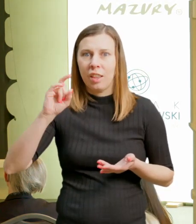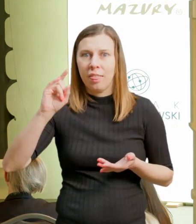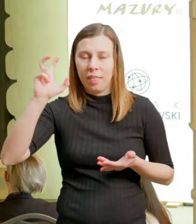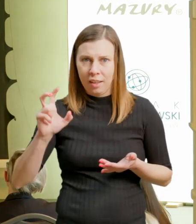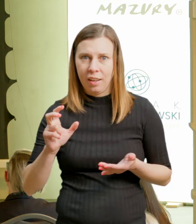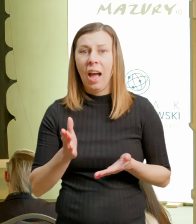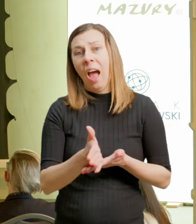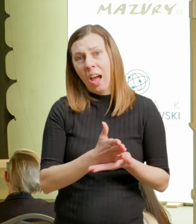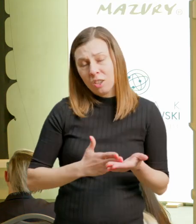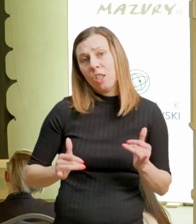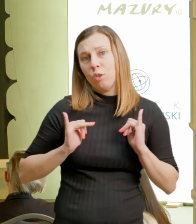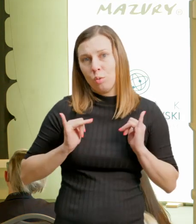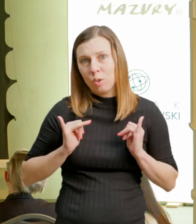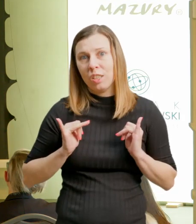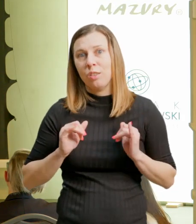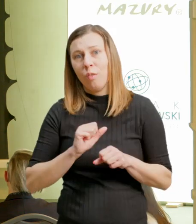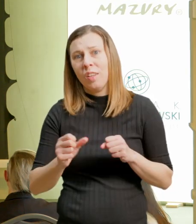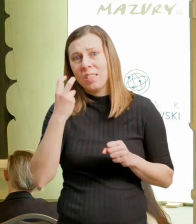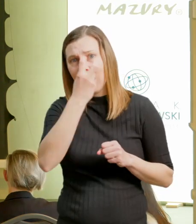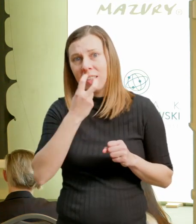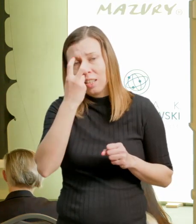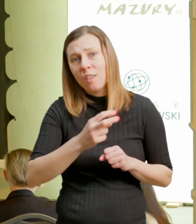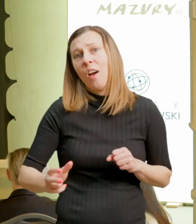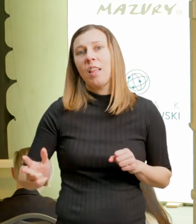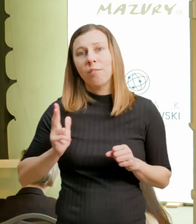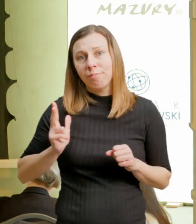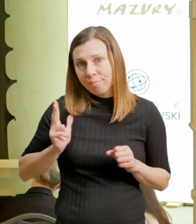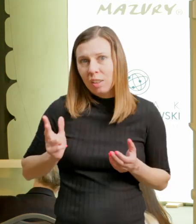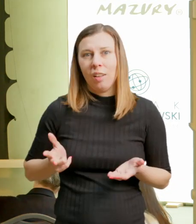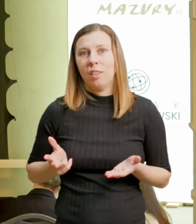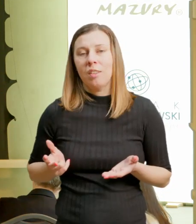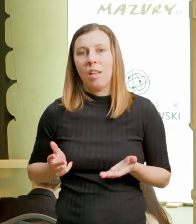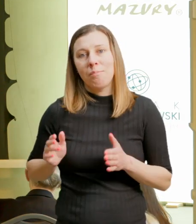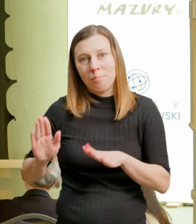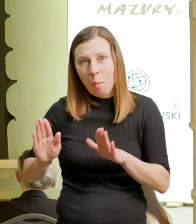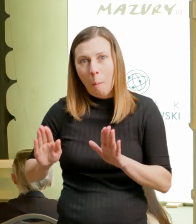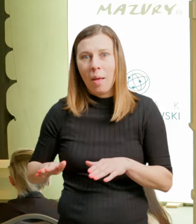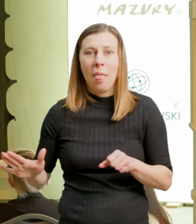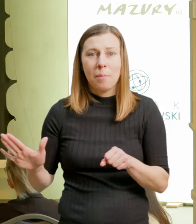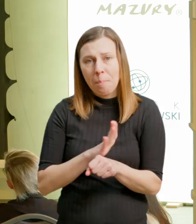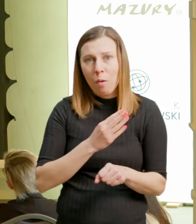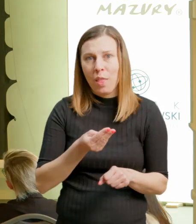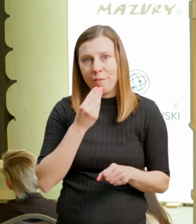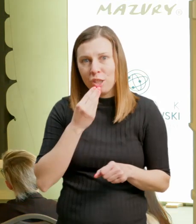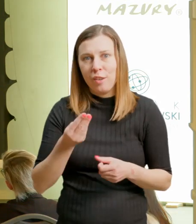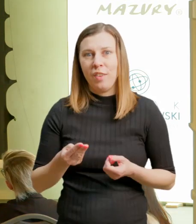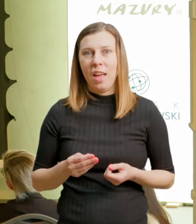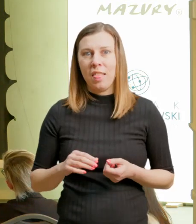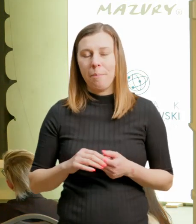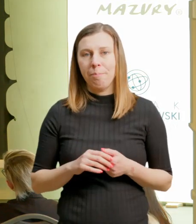komfortowym zakwaterowaniem i all-inclusive, tak? Ale też jest zainteresowana tym, żeby się przemieścić